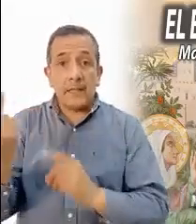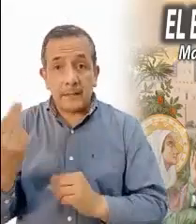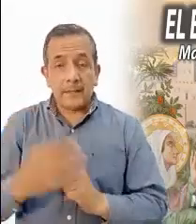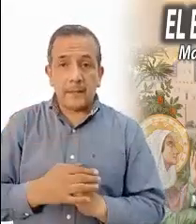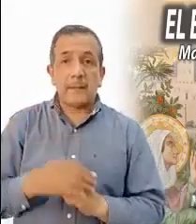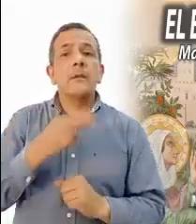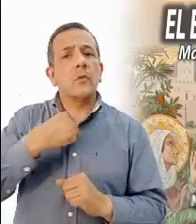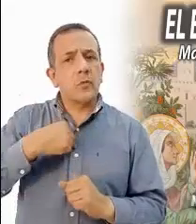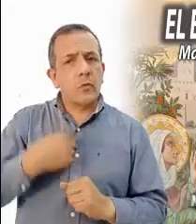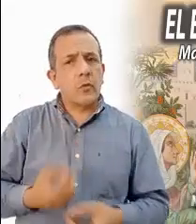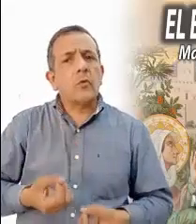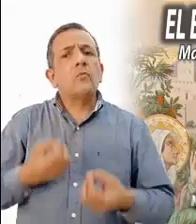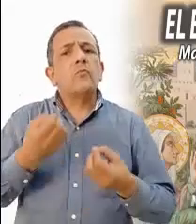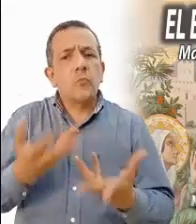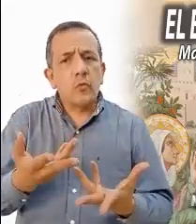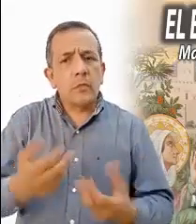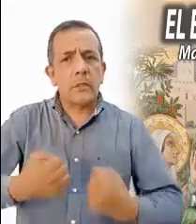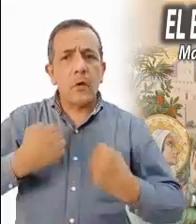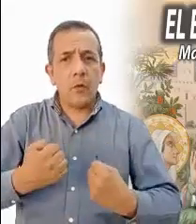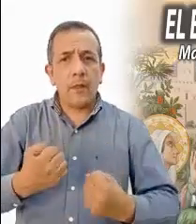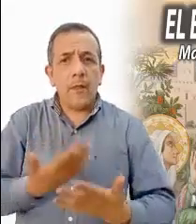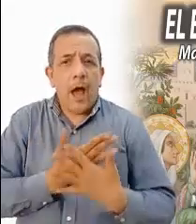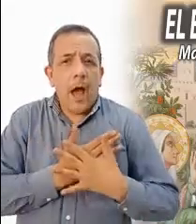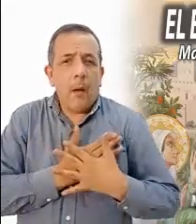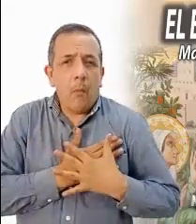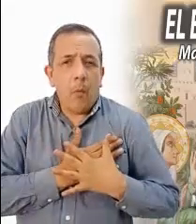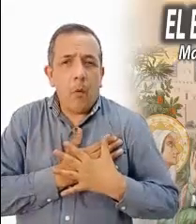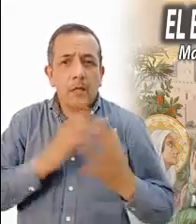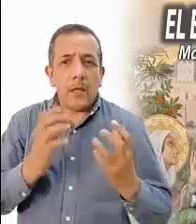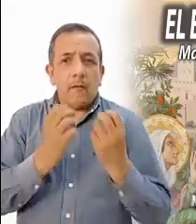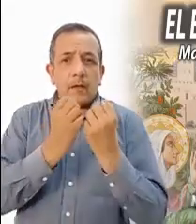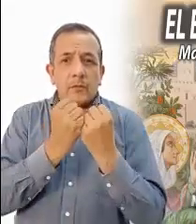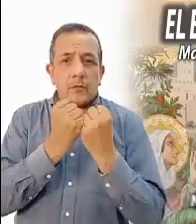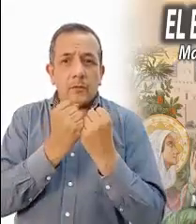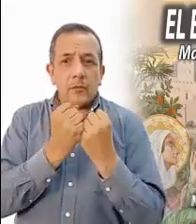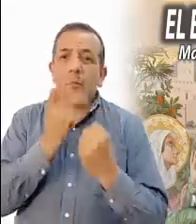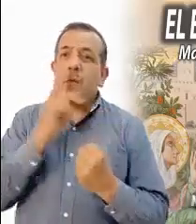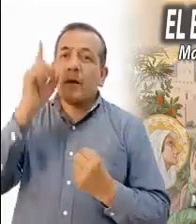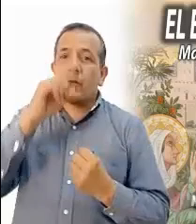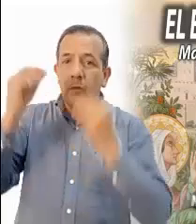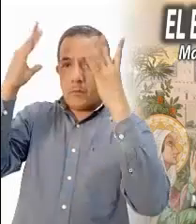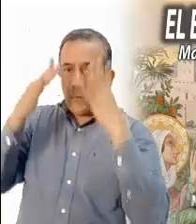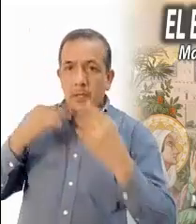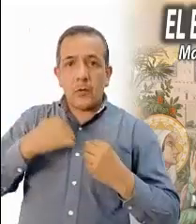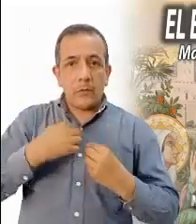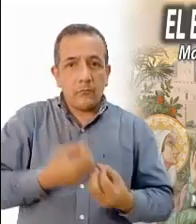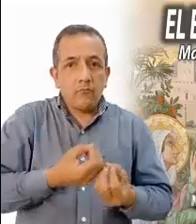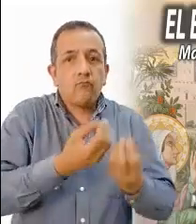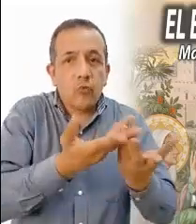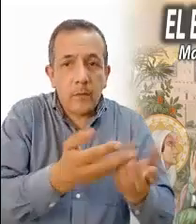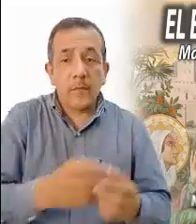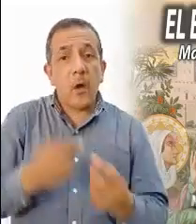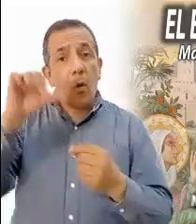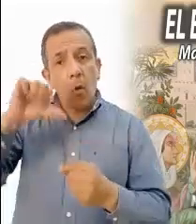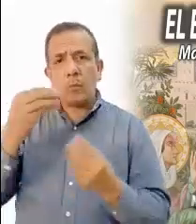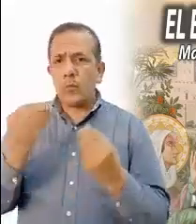de la presencia amorosa y salvífica de Dios. Hoy, hay muchos